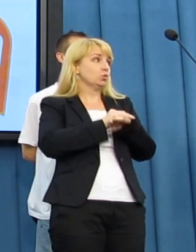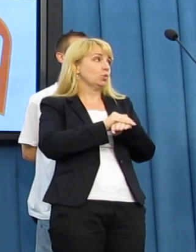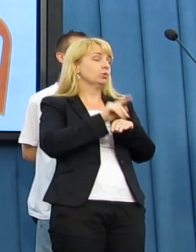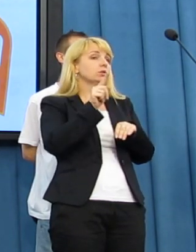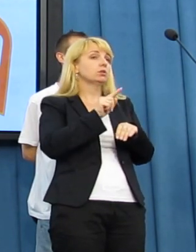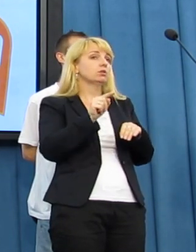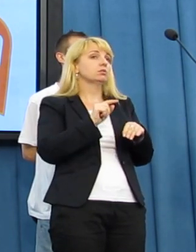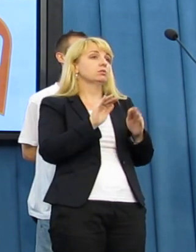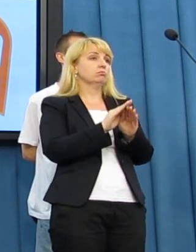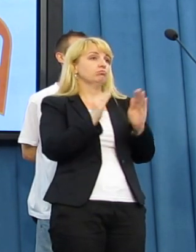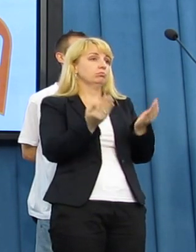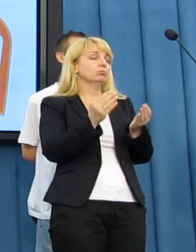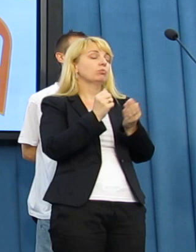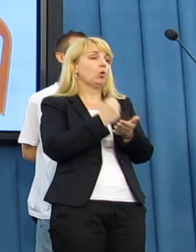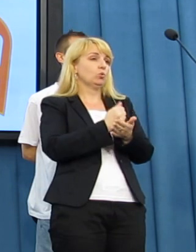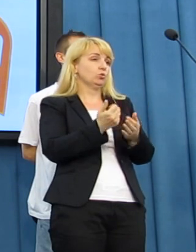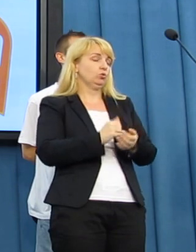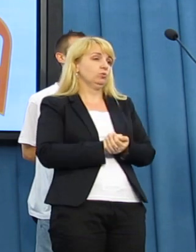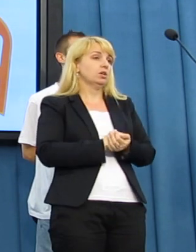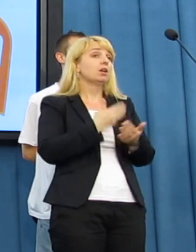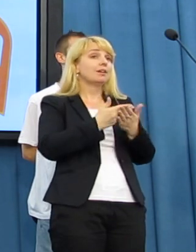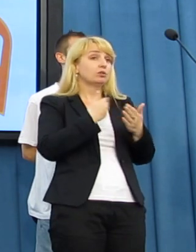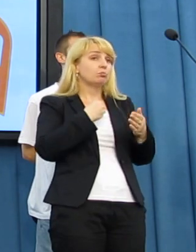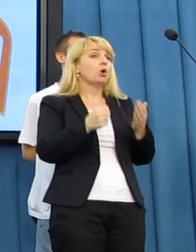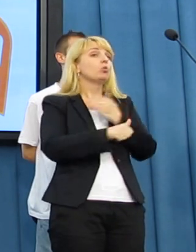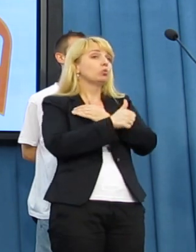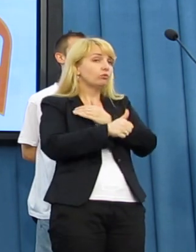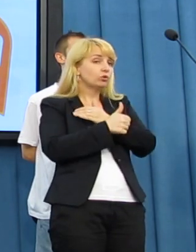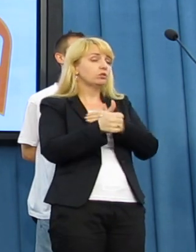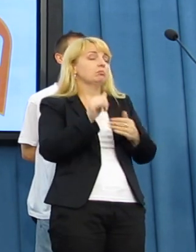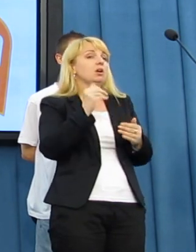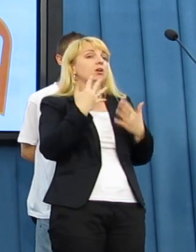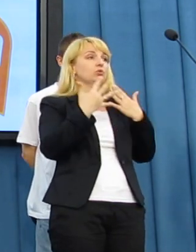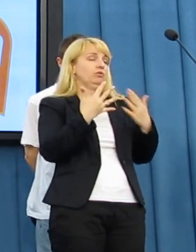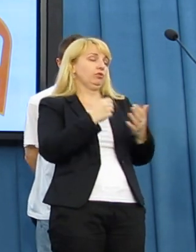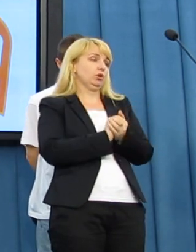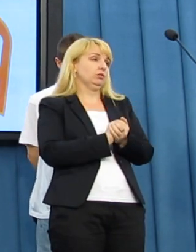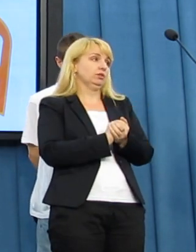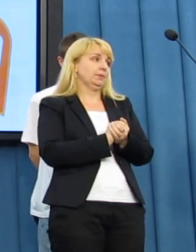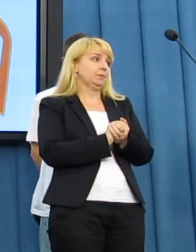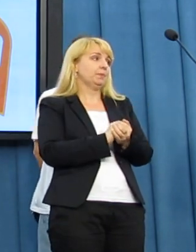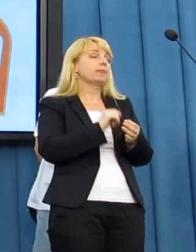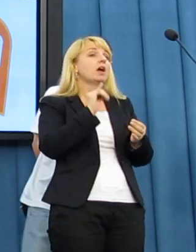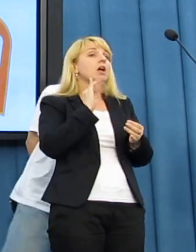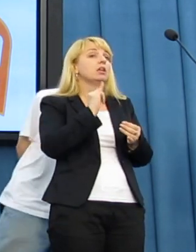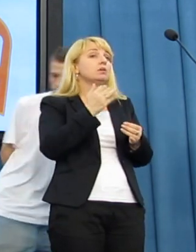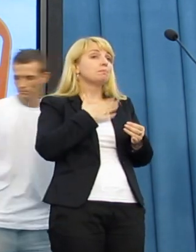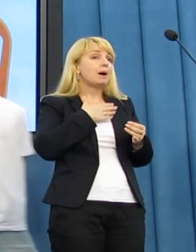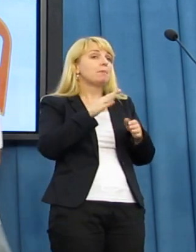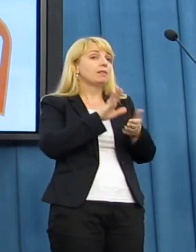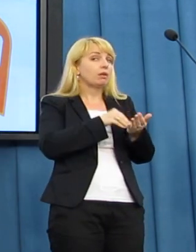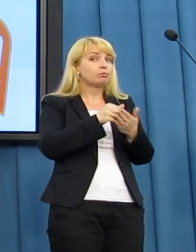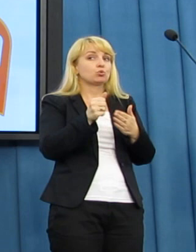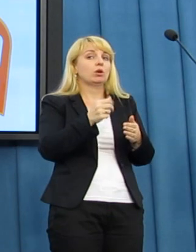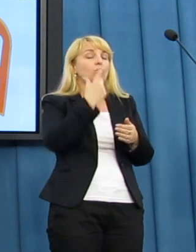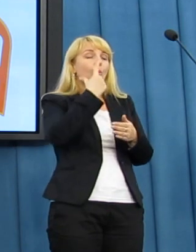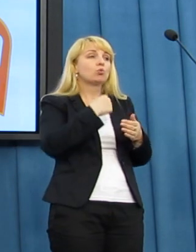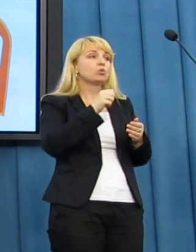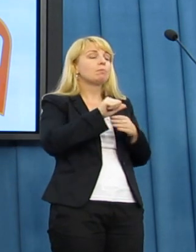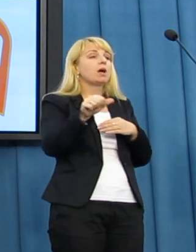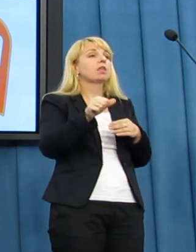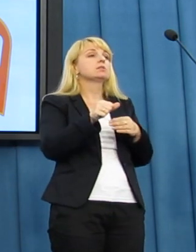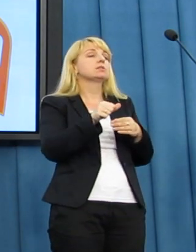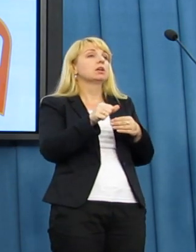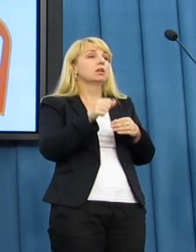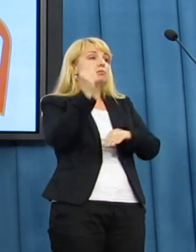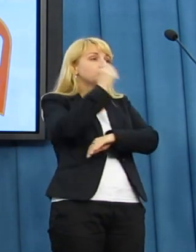Konstytucyjnego, orto wykazywać w najbliższych miesiącach. Są też przepisy, mamy przypadki, gdzie osoba skazana została na półtorej roku pozbawienia wolności za dwa krzaki